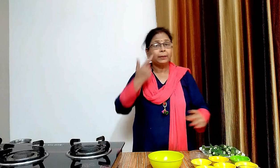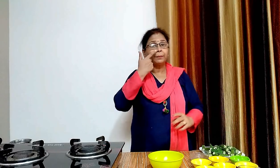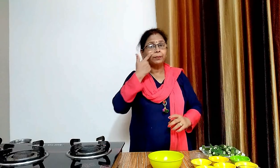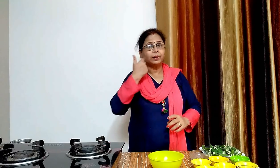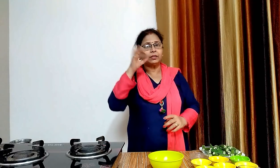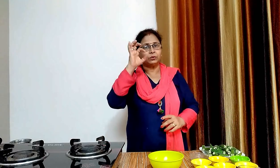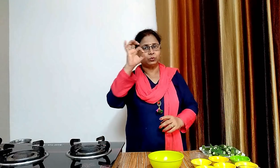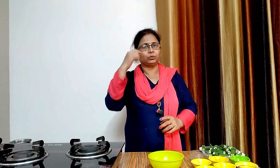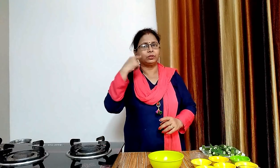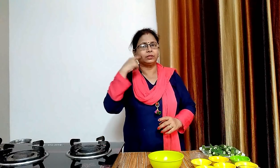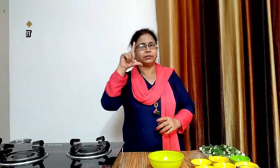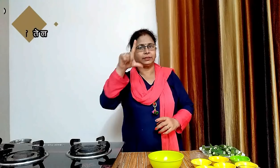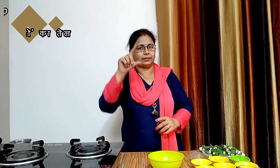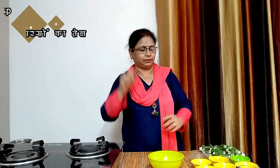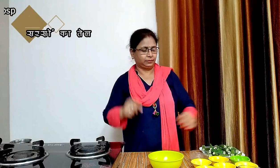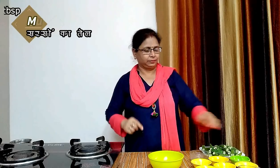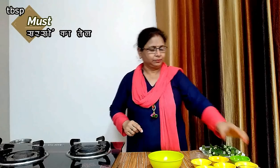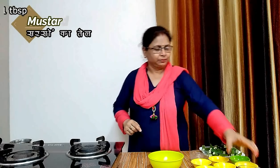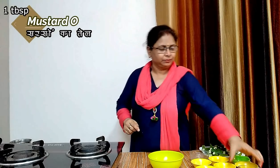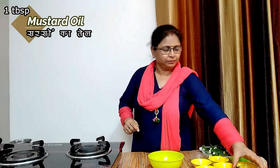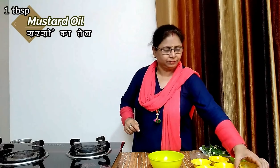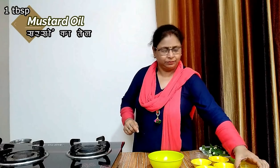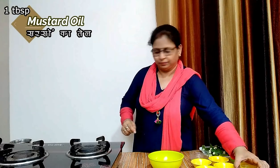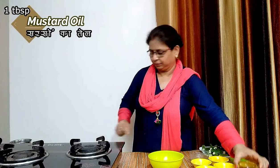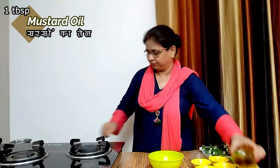और एक चमच सर्ष वक तेल डाल खर विला लेंगे